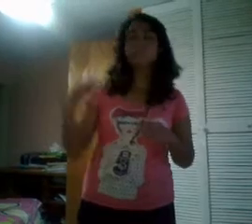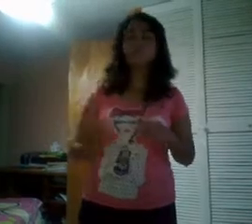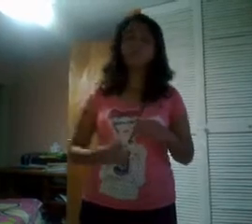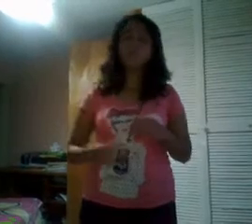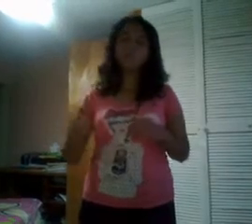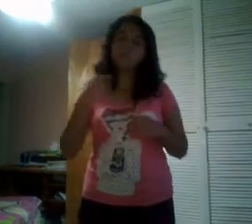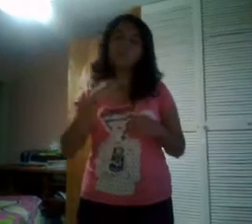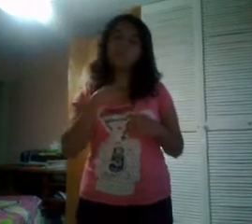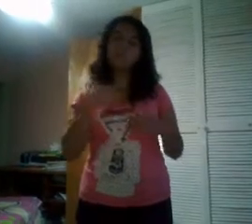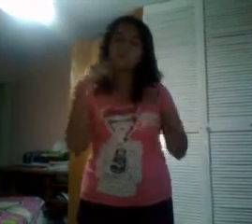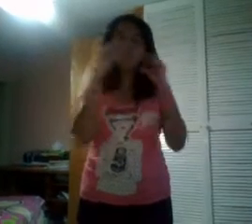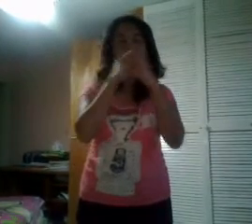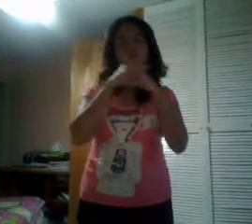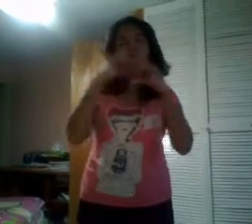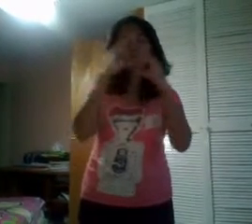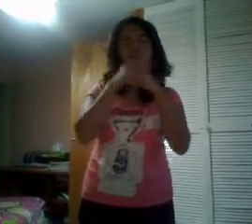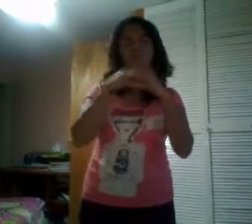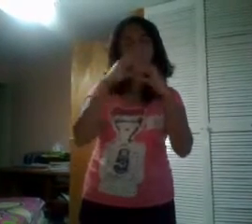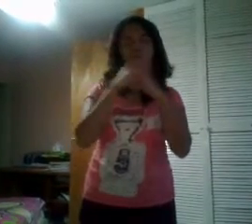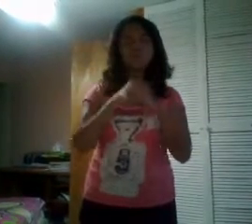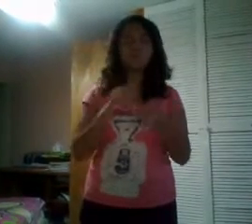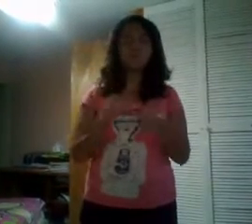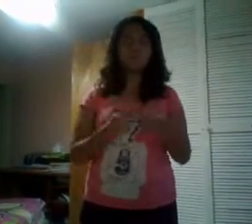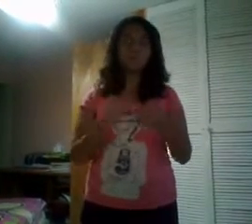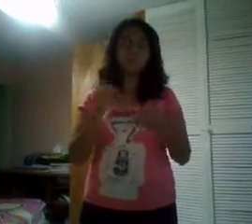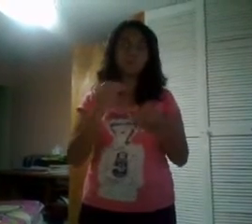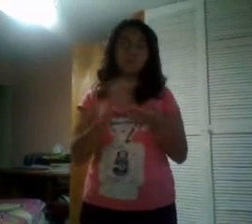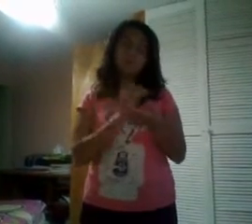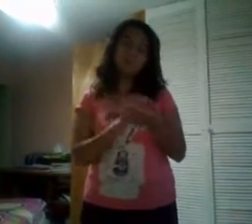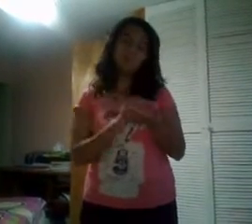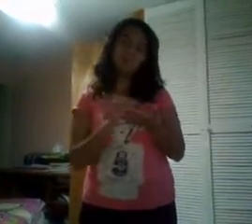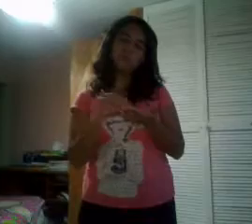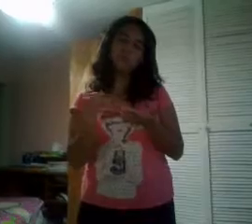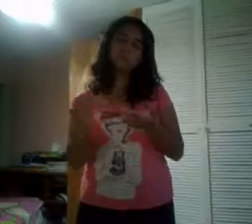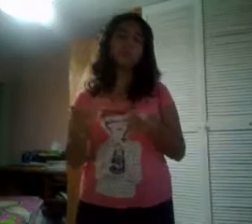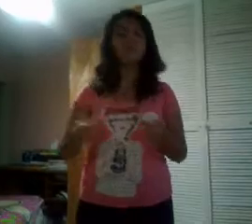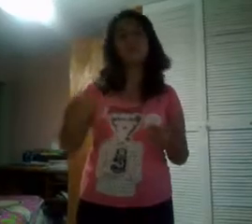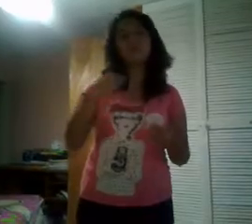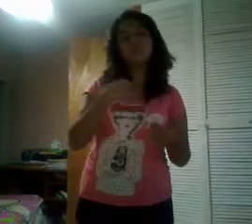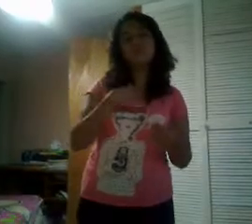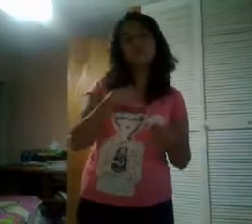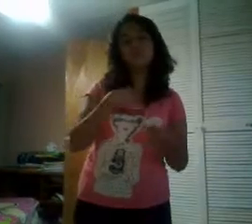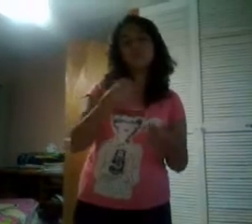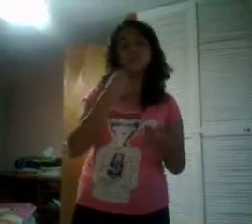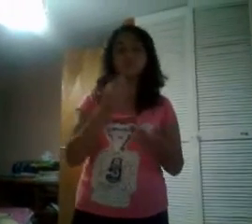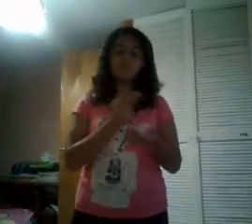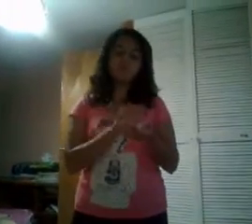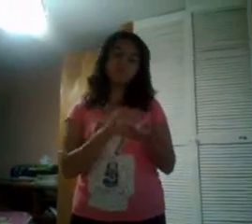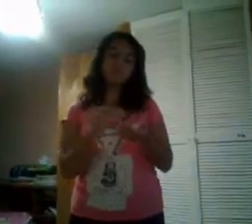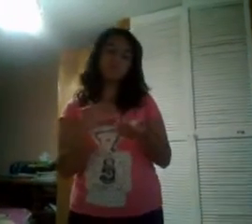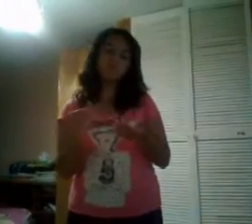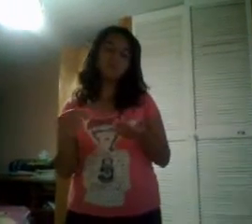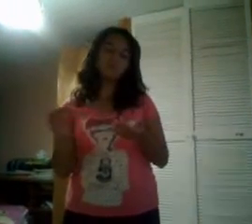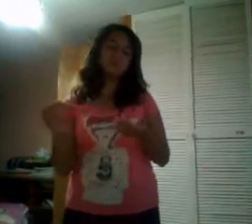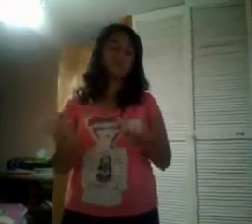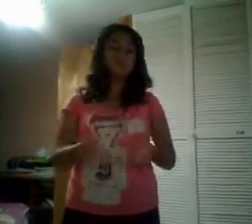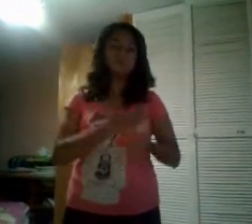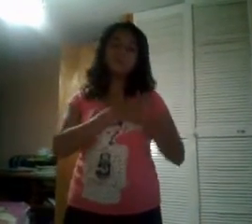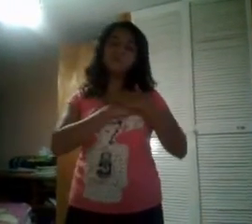Y canto por el que no sabe escribir, yo puedo escribir de un son de amor.